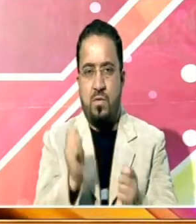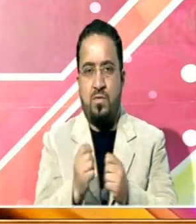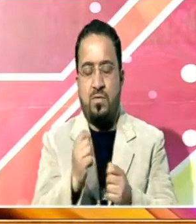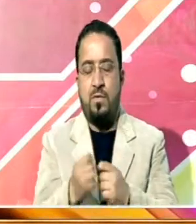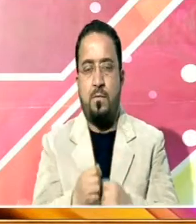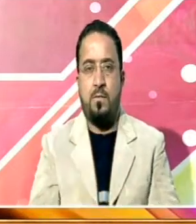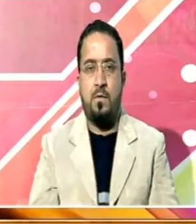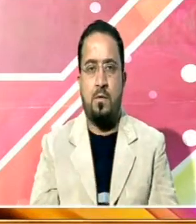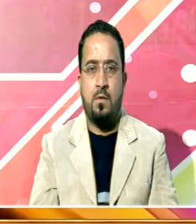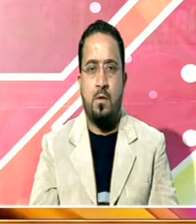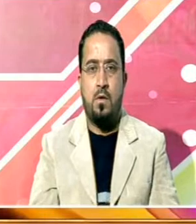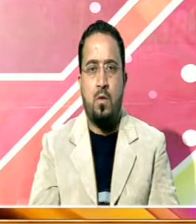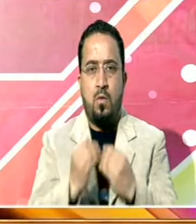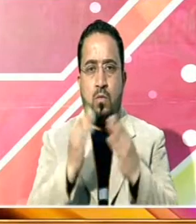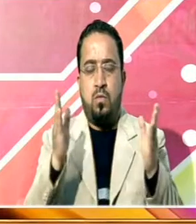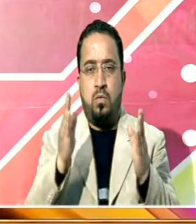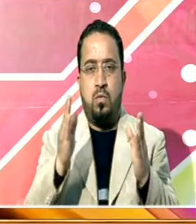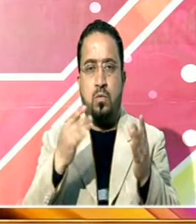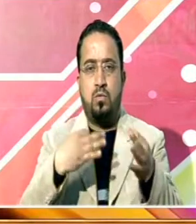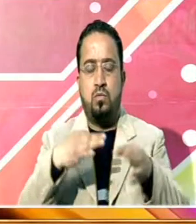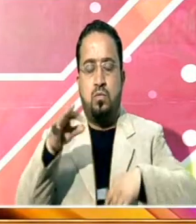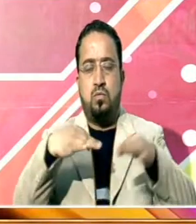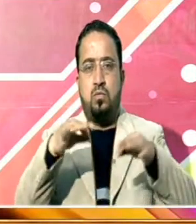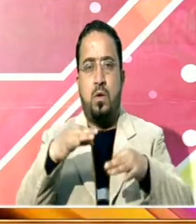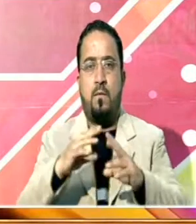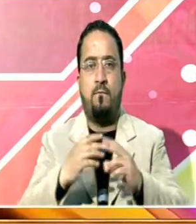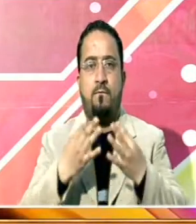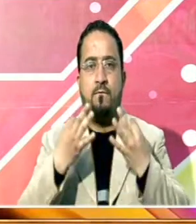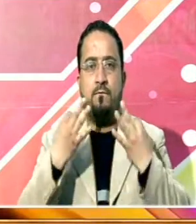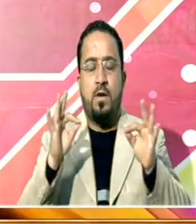خواتین کو خلے میں رفع آجت سے نجات ملی ہے